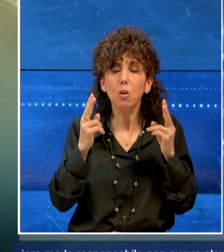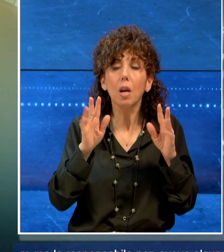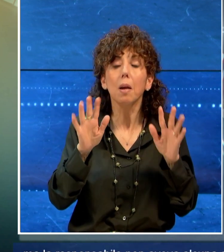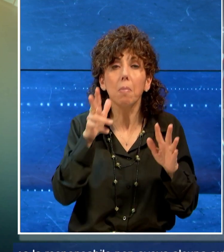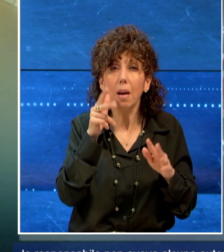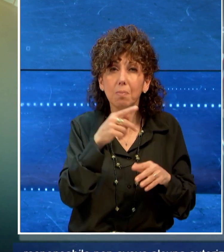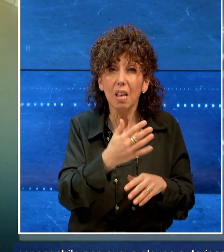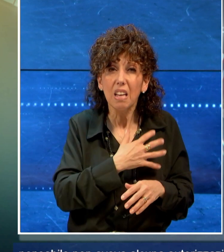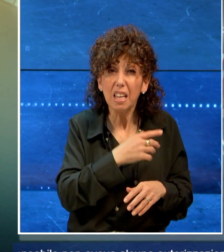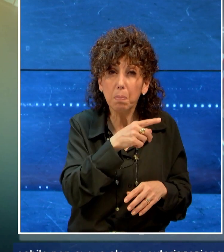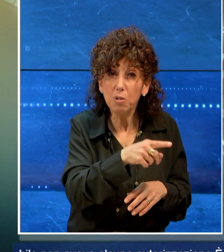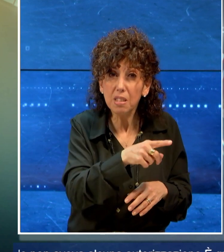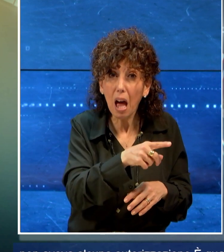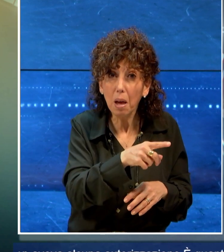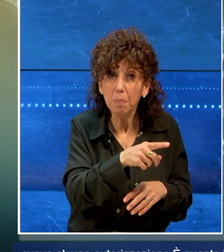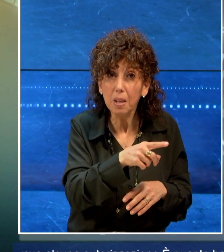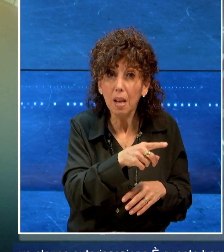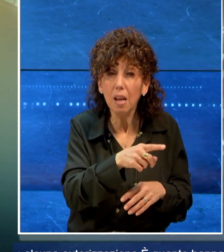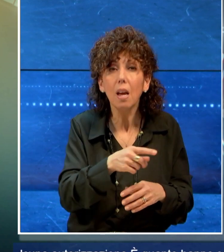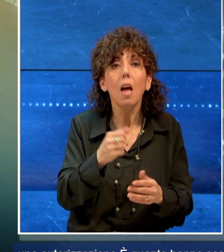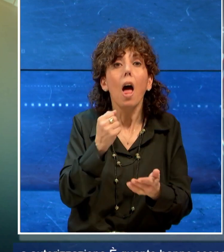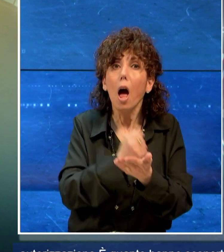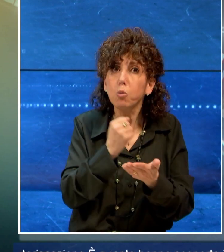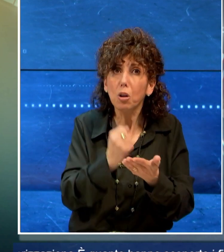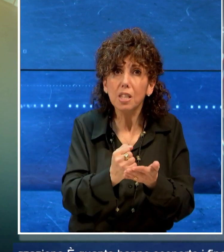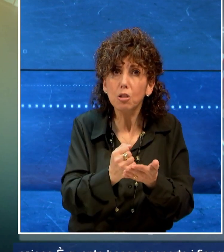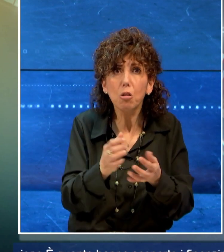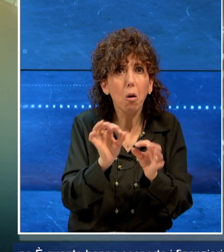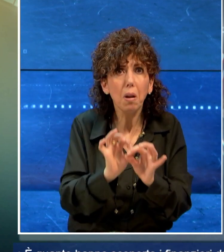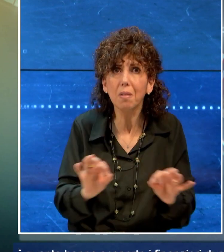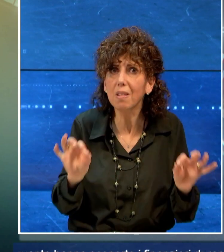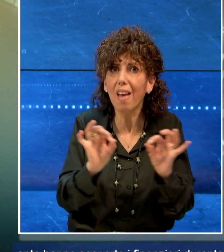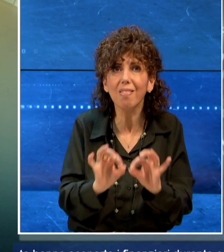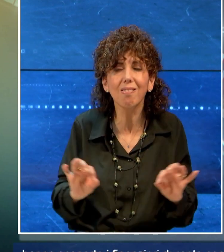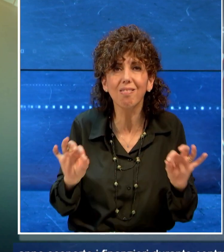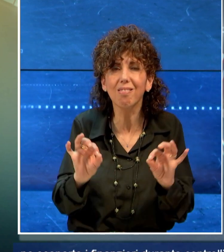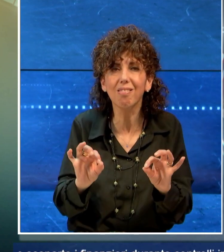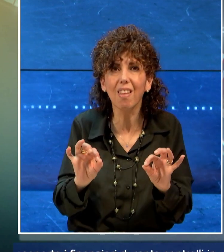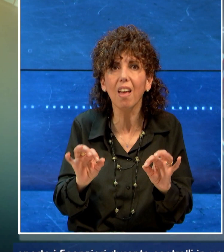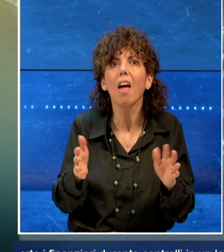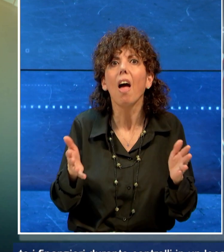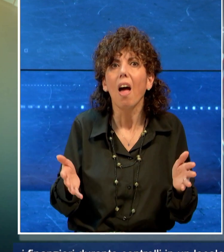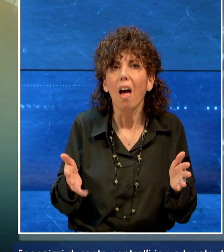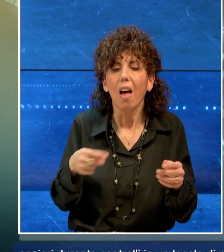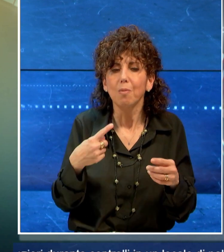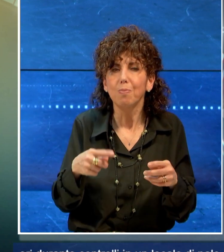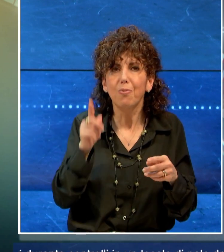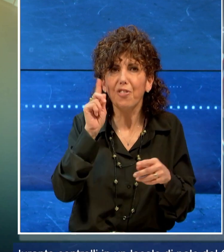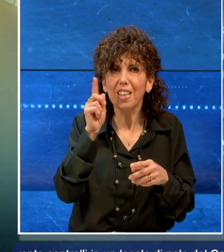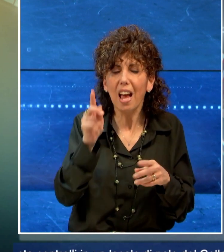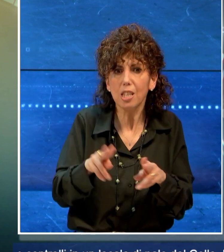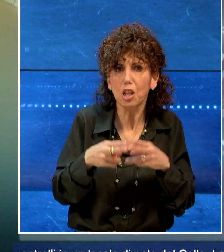responsabile non aveva alcuna autorizzazione e quanto hanno scoperto i